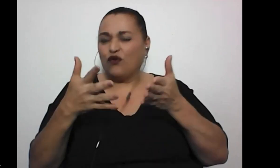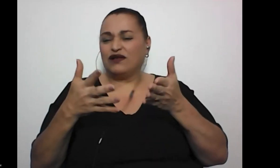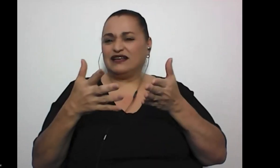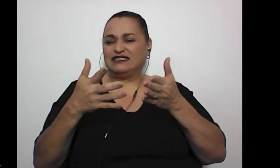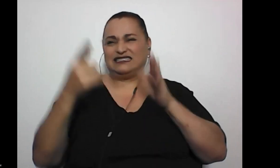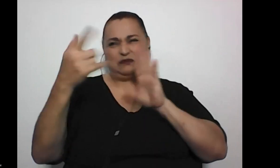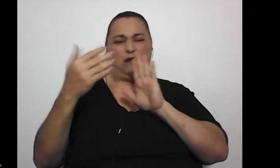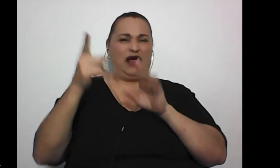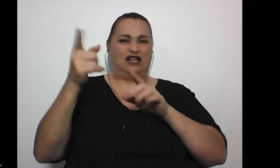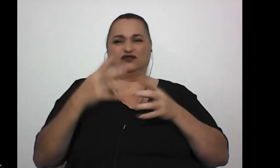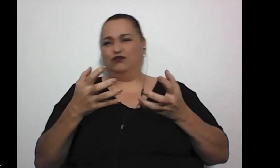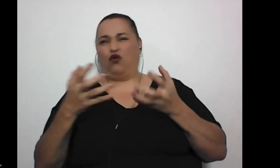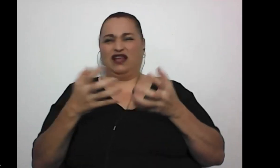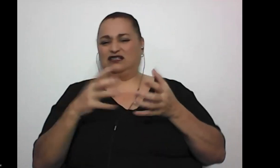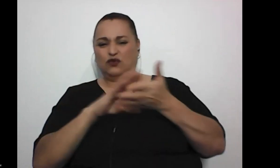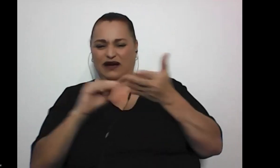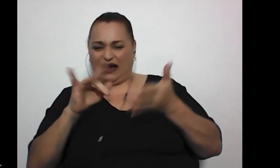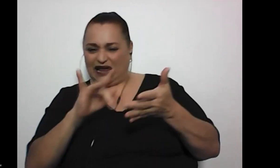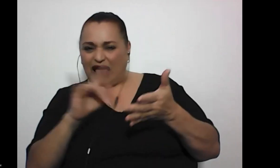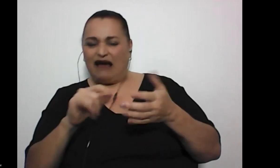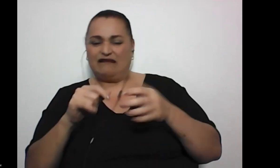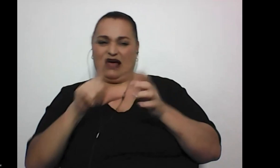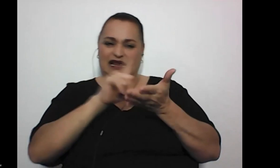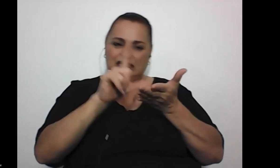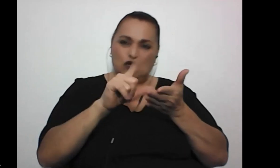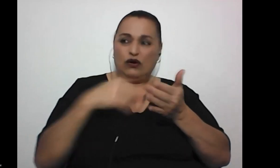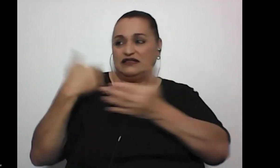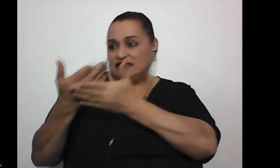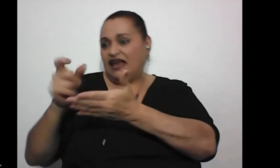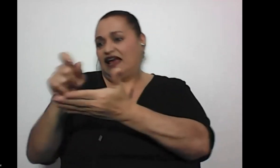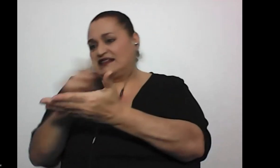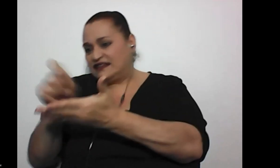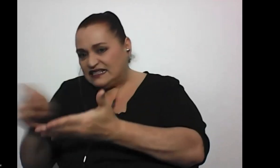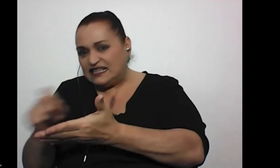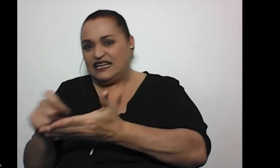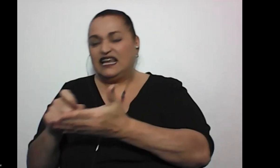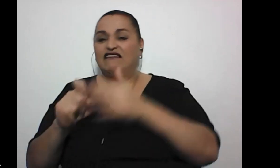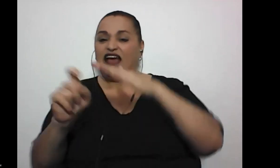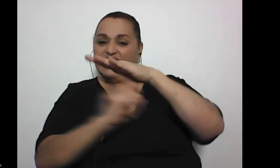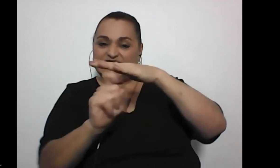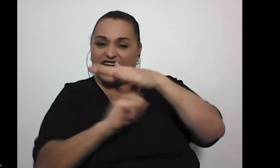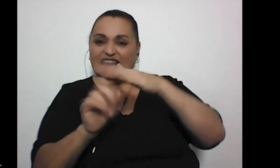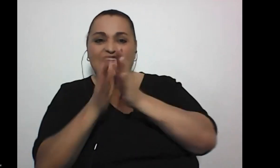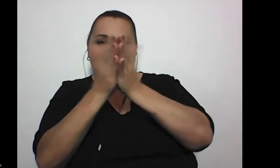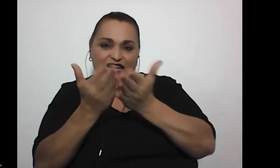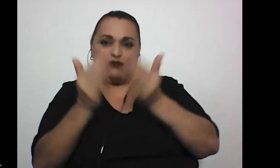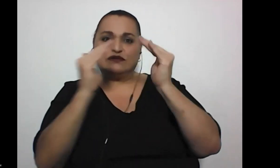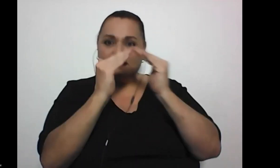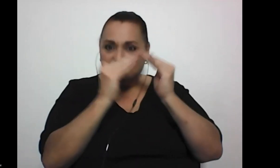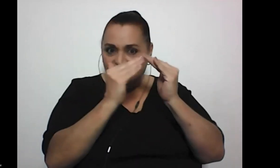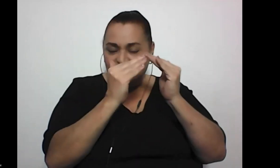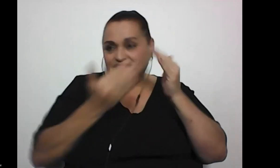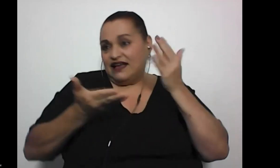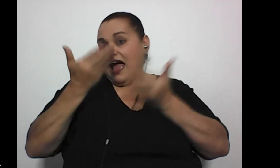molestia incluso porque grabara las lecciones, igual tenía que llegar a transcribirlas, tenía que escanear los libros en mi casa y a veces yo